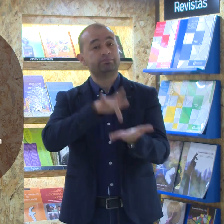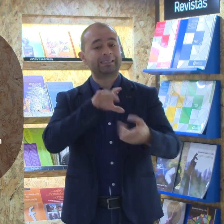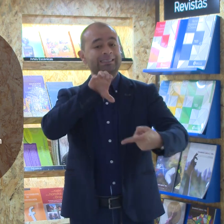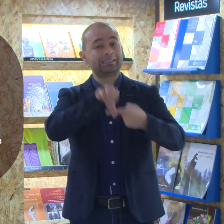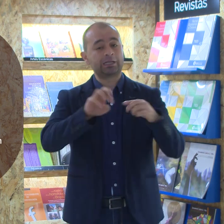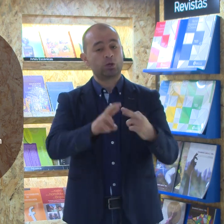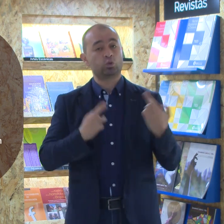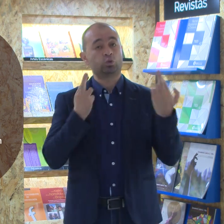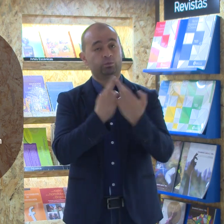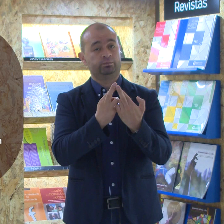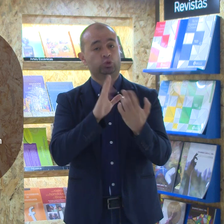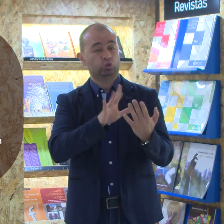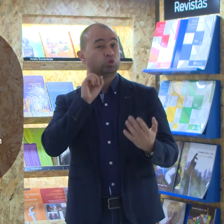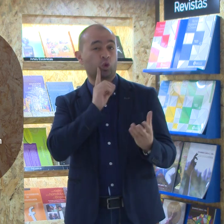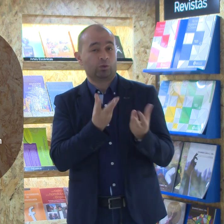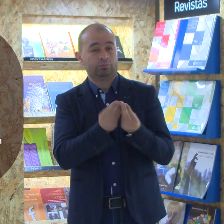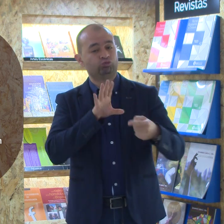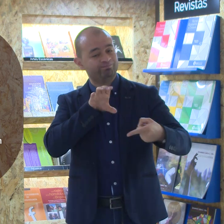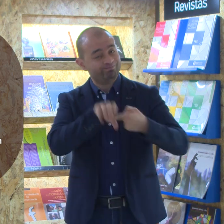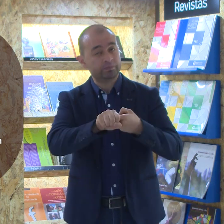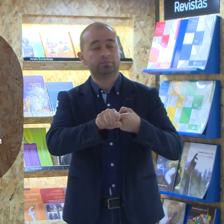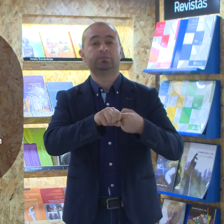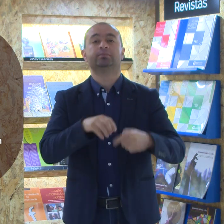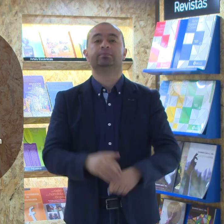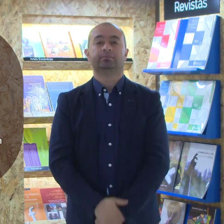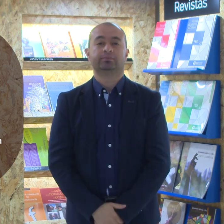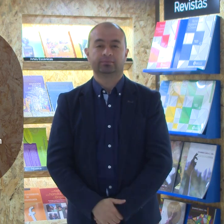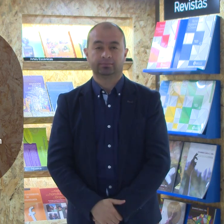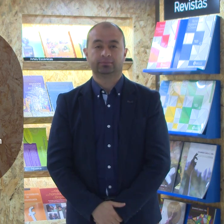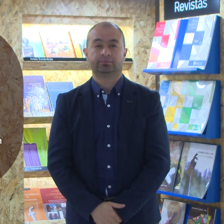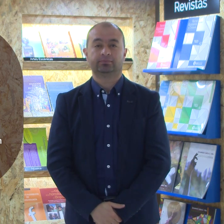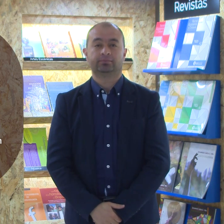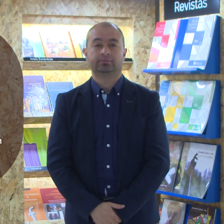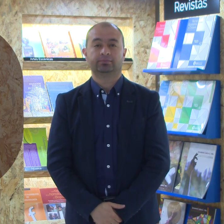Séptimo, acudir a la citación para la caracterización de necesidades de apoyos.